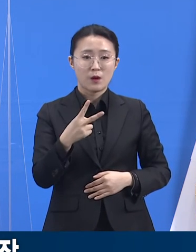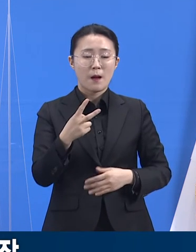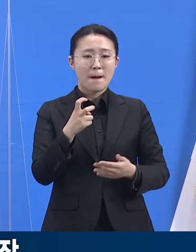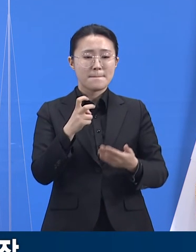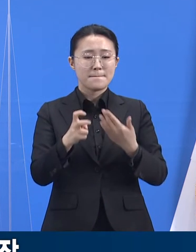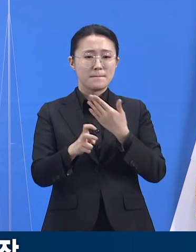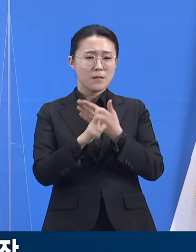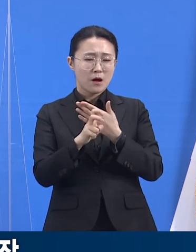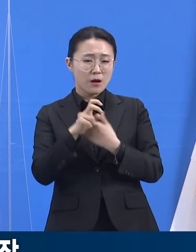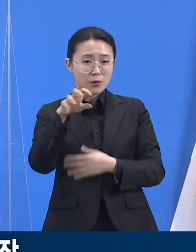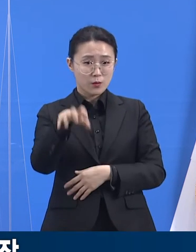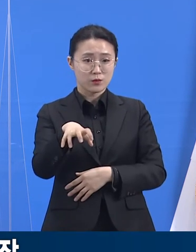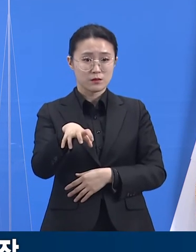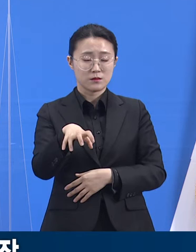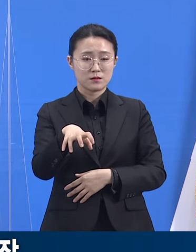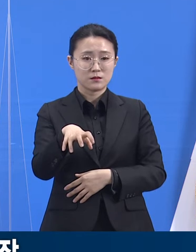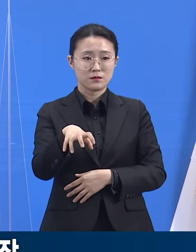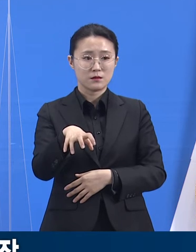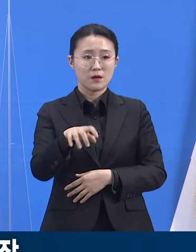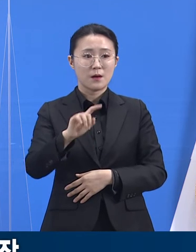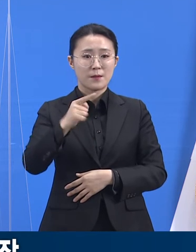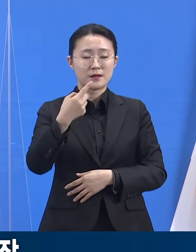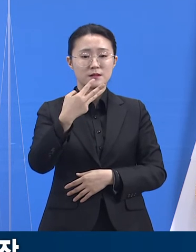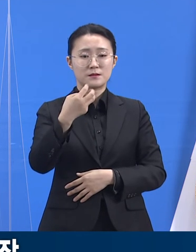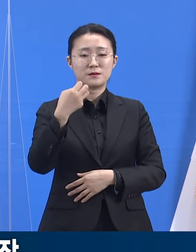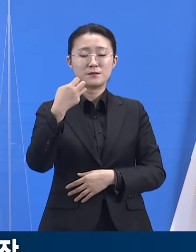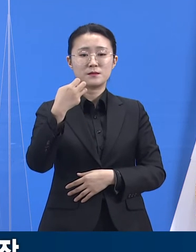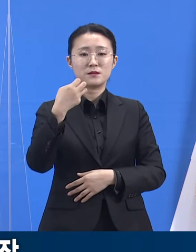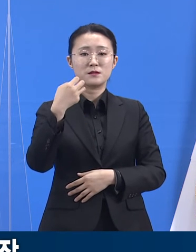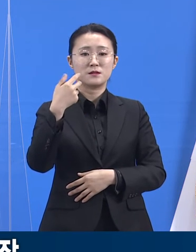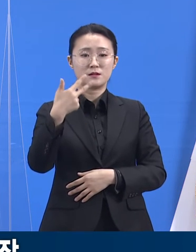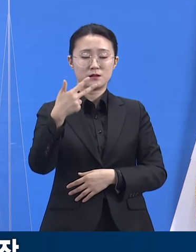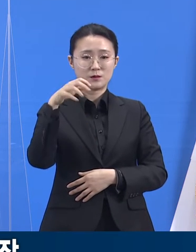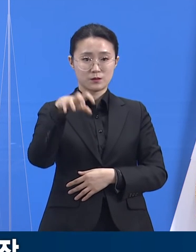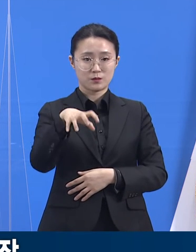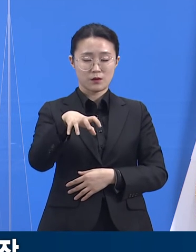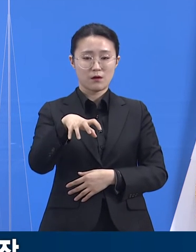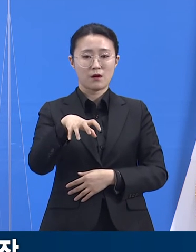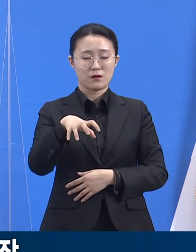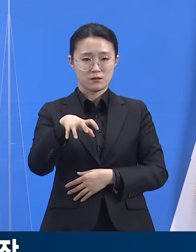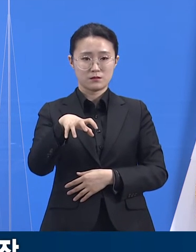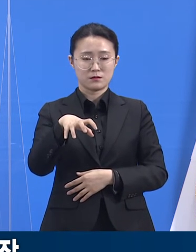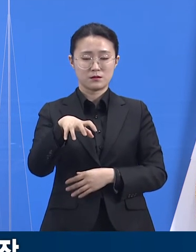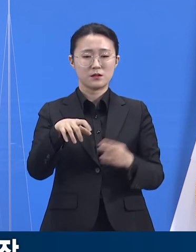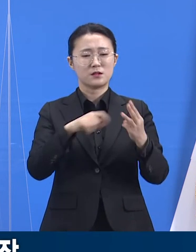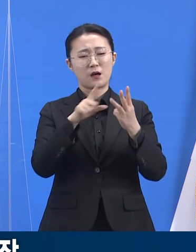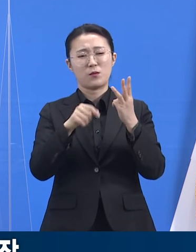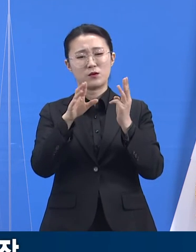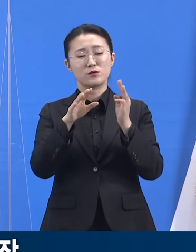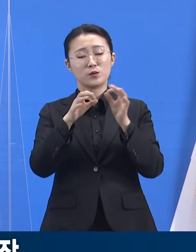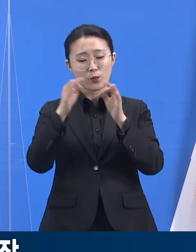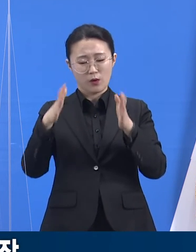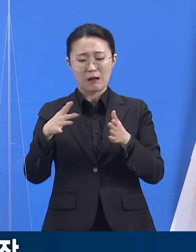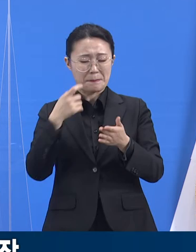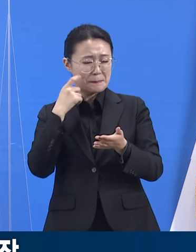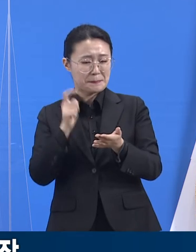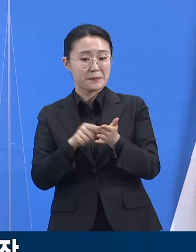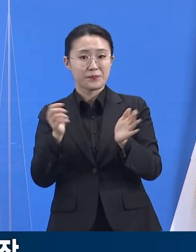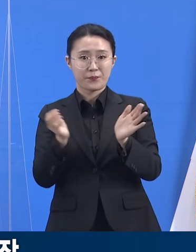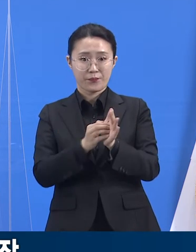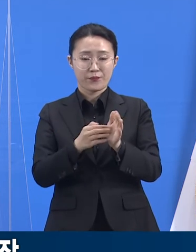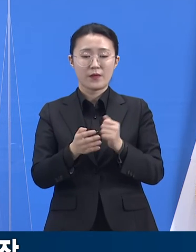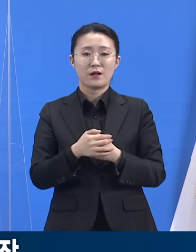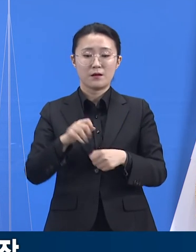.3%인 137건이 3월 들어서 적발되었으며 과태료 부과도 전체